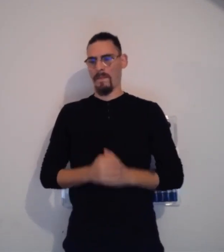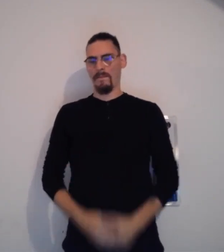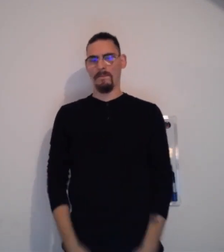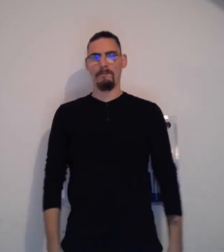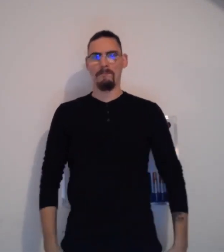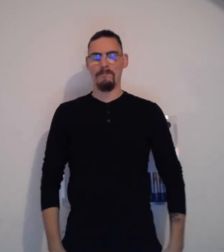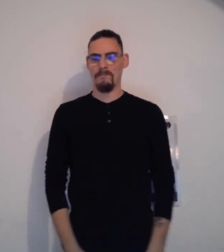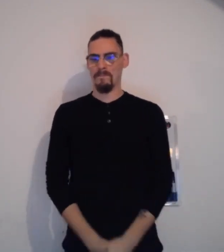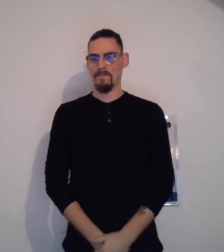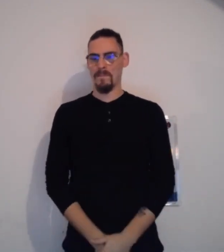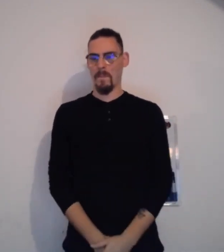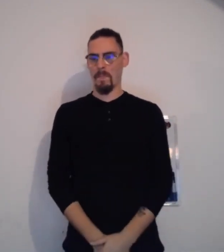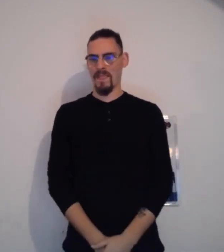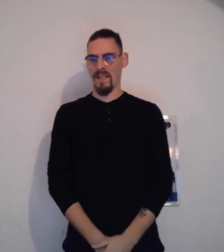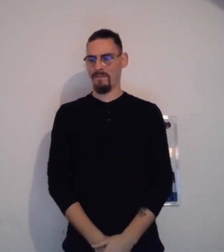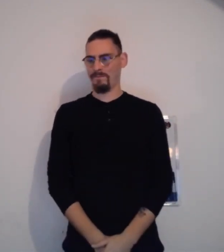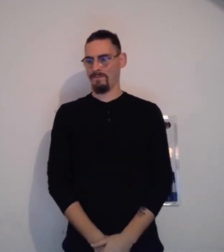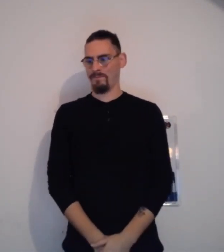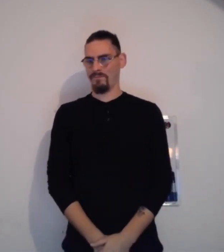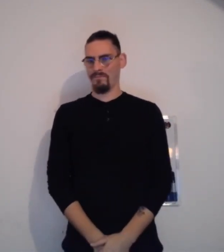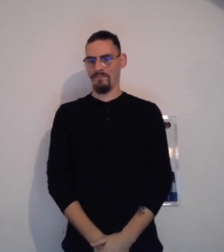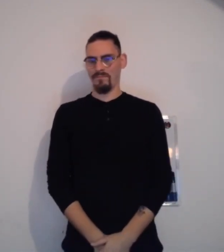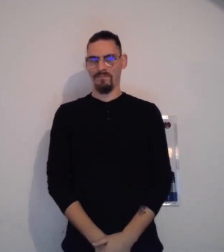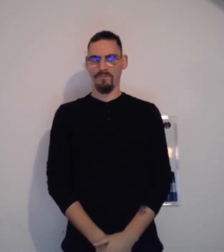le lire et va comprendre que je souhaite lui parler, par exemple.